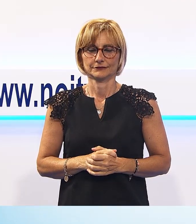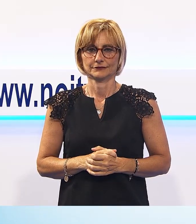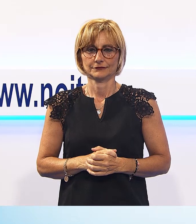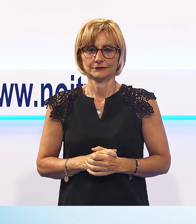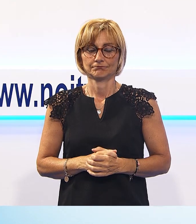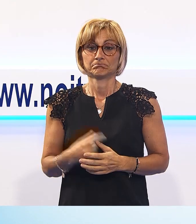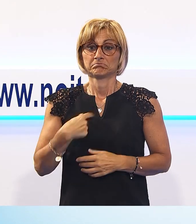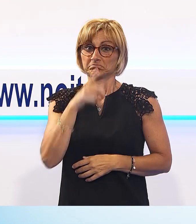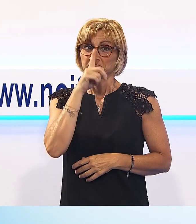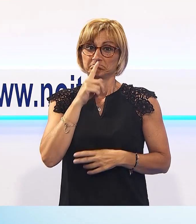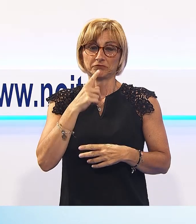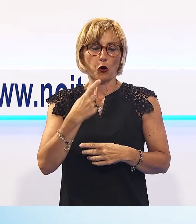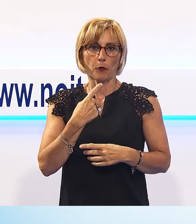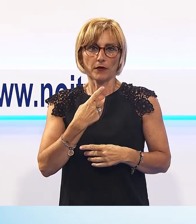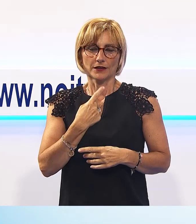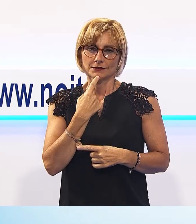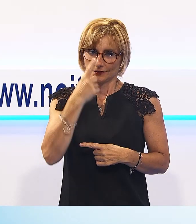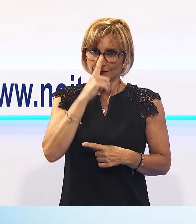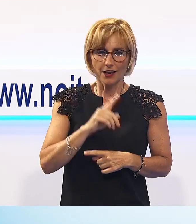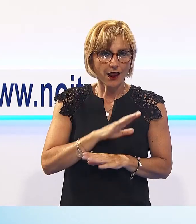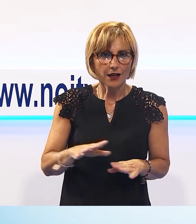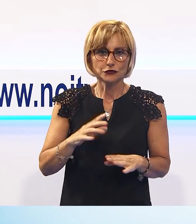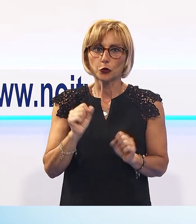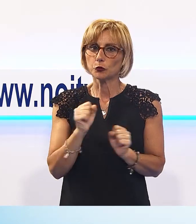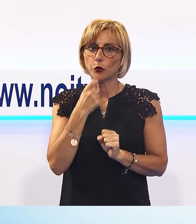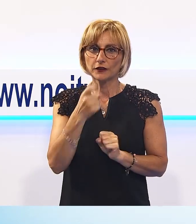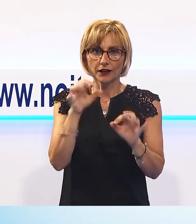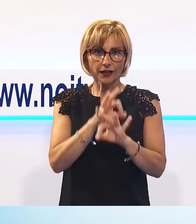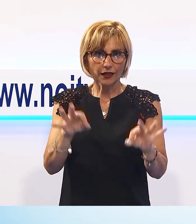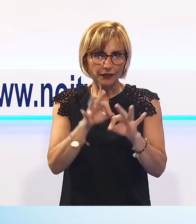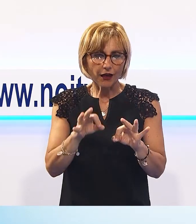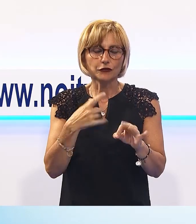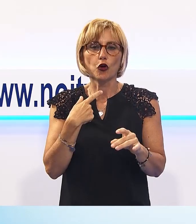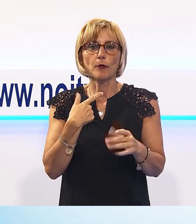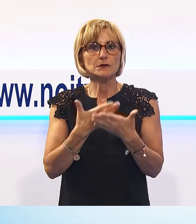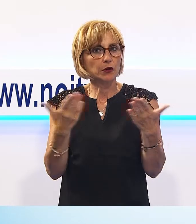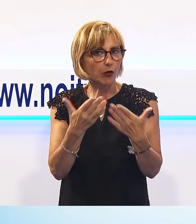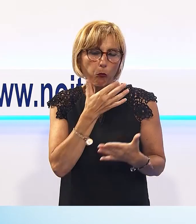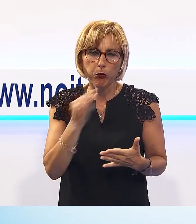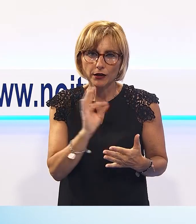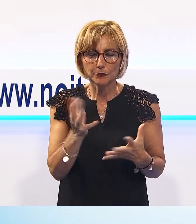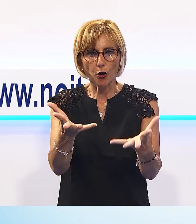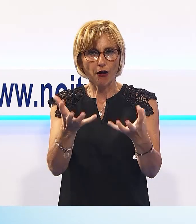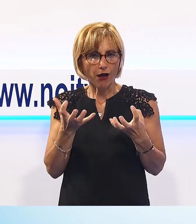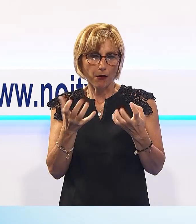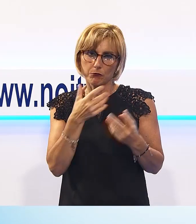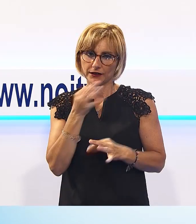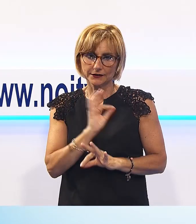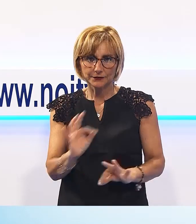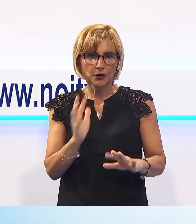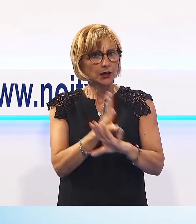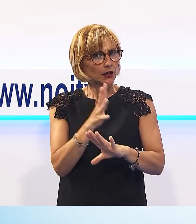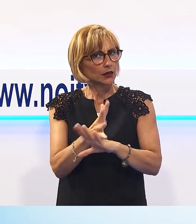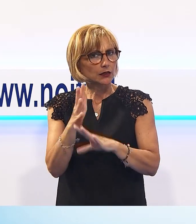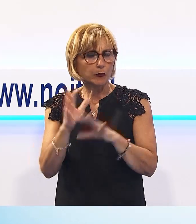Nulla da dire, davvero un grande spettacolo e mi permetto di aggiungere anche trascinante la cronaca. Con un intervento eccezionalmente tempestivo, polizie e